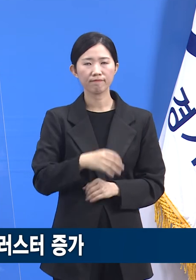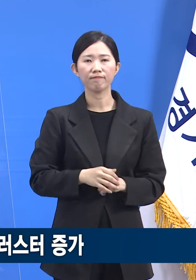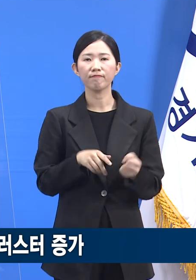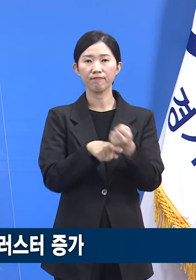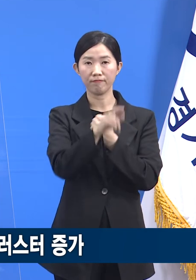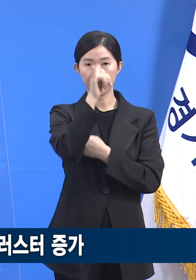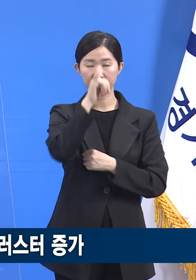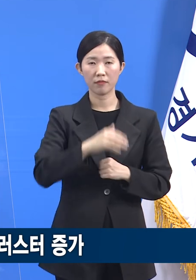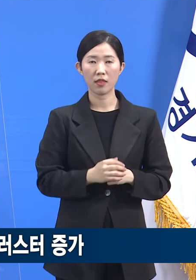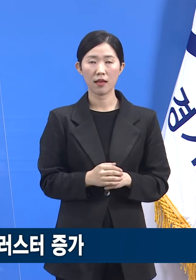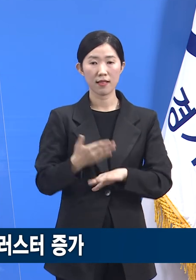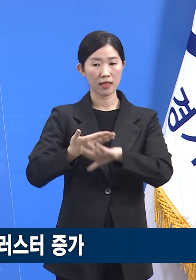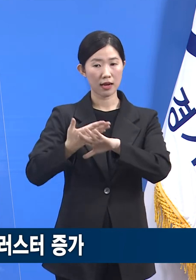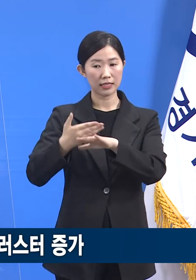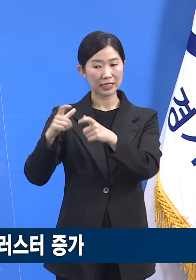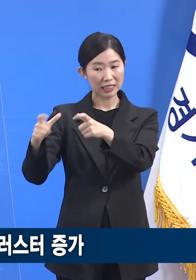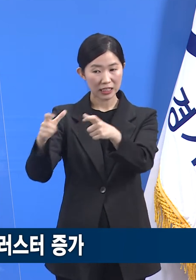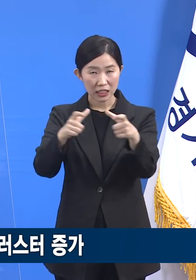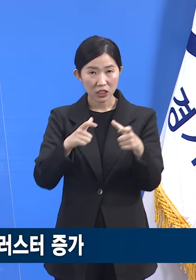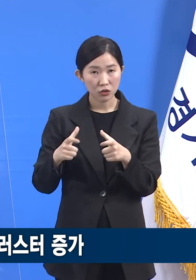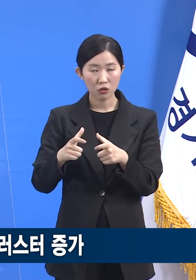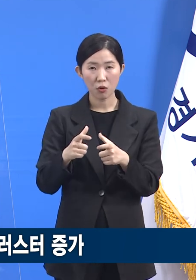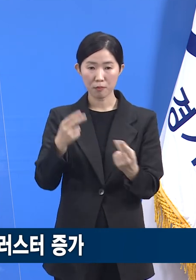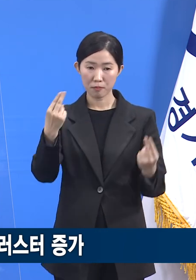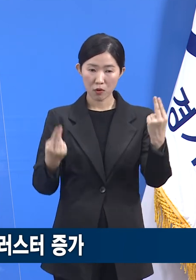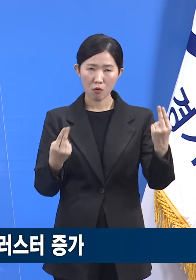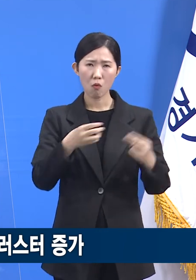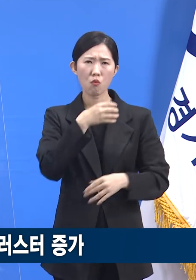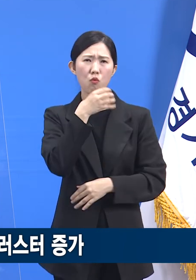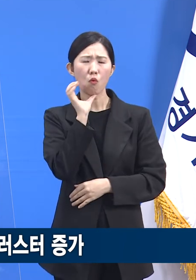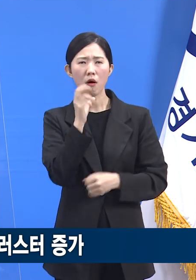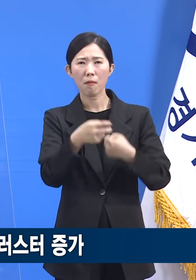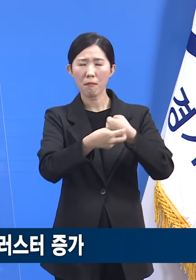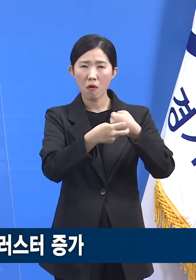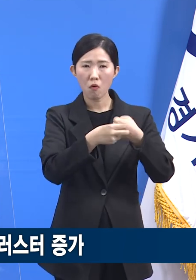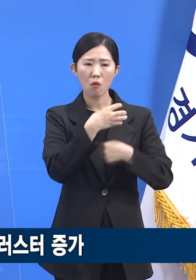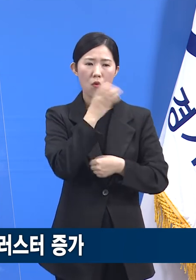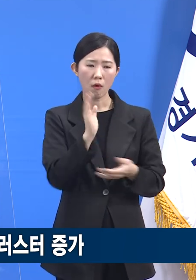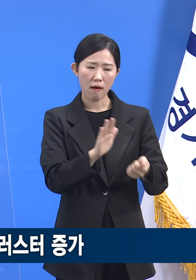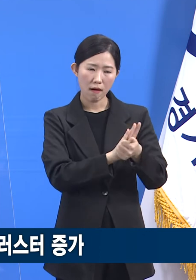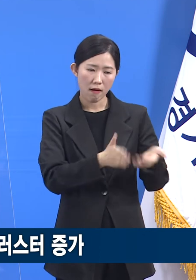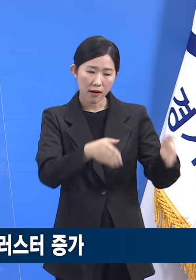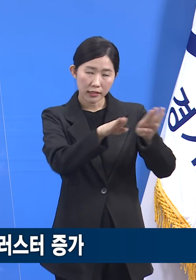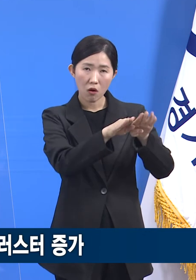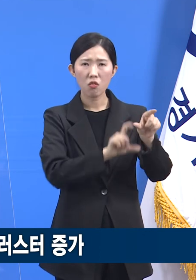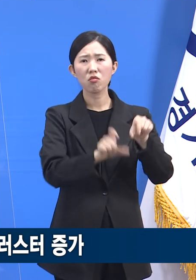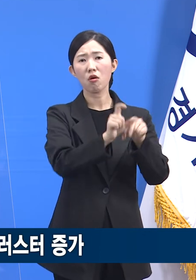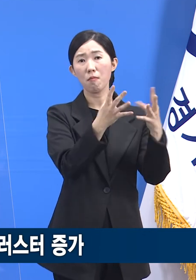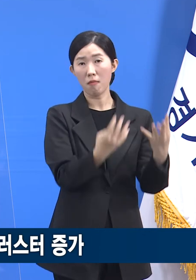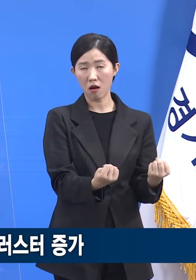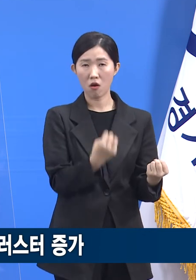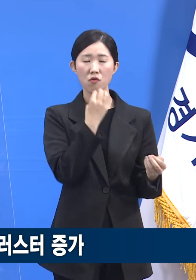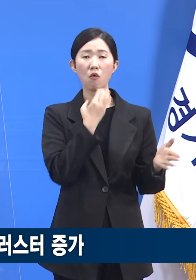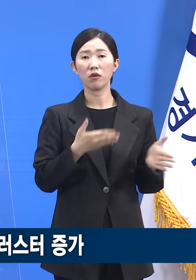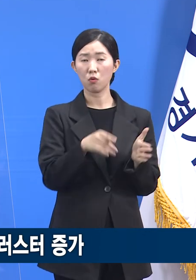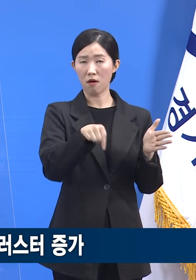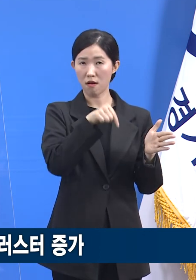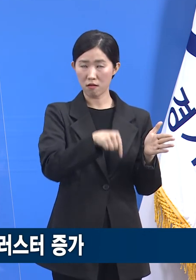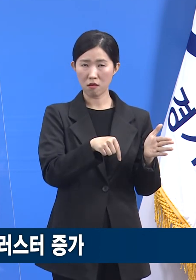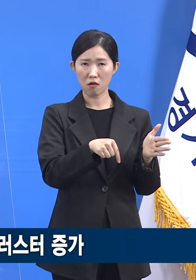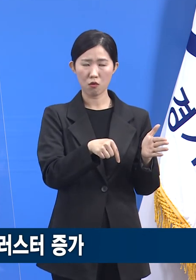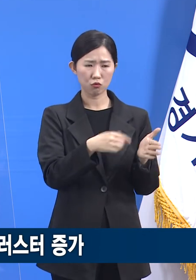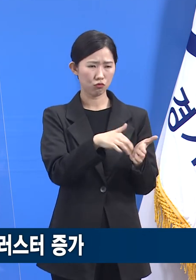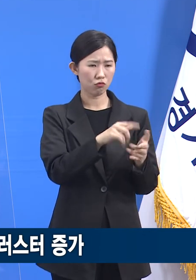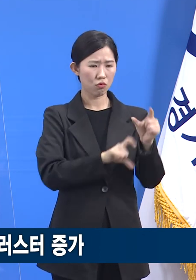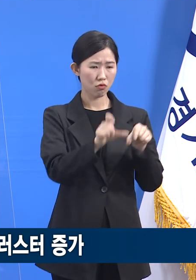요양병원, 요양시설의 숫자가 특히 많은 경기도의 방역에 있어 의미 있는 변화로